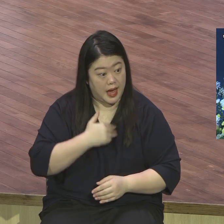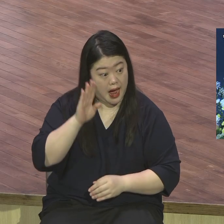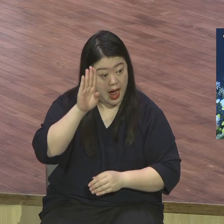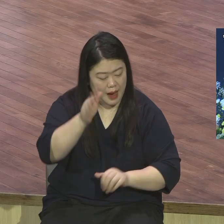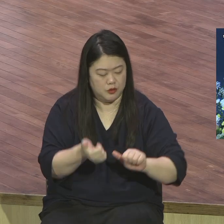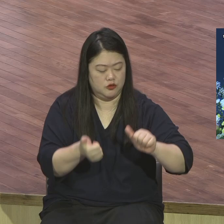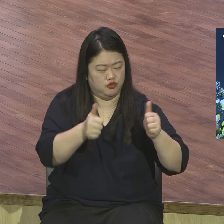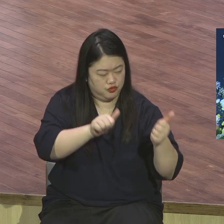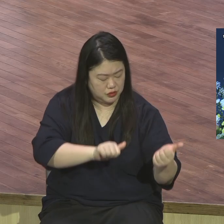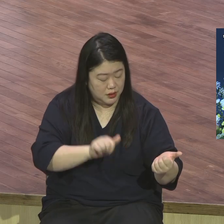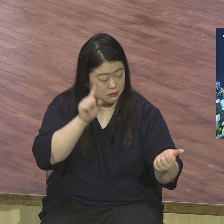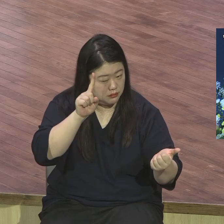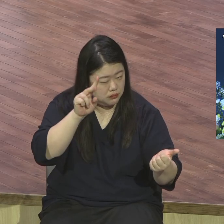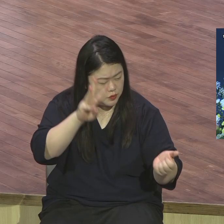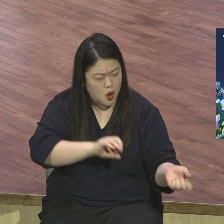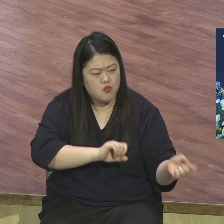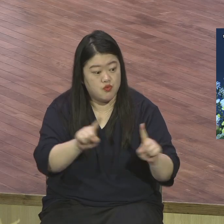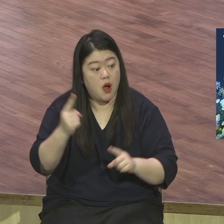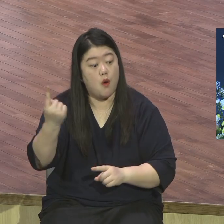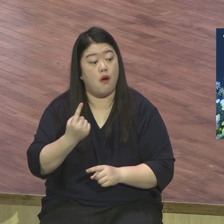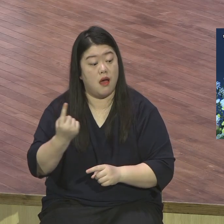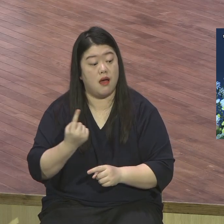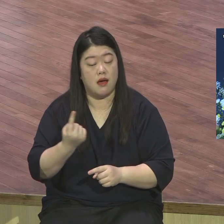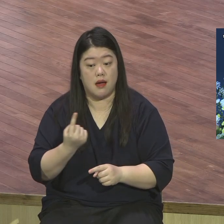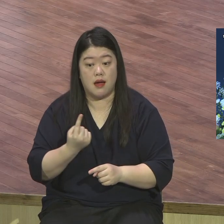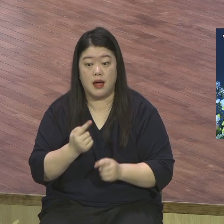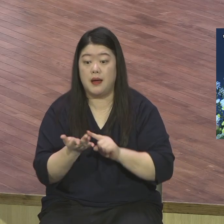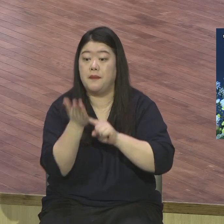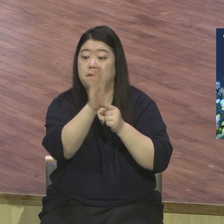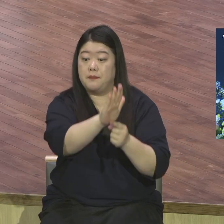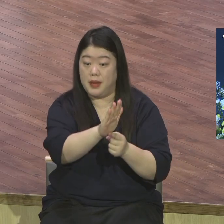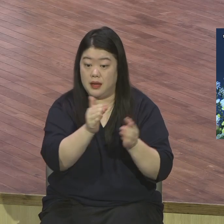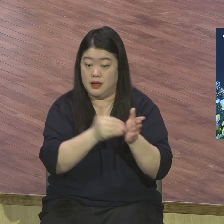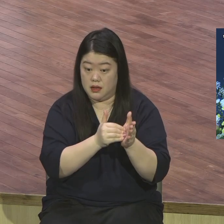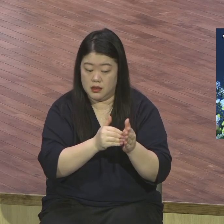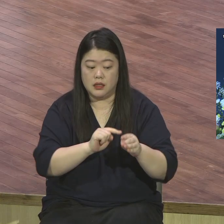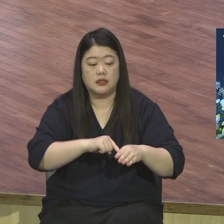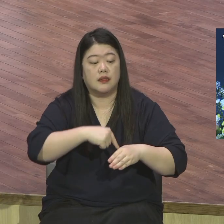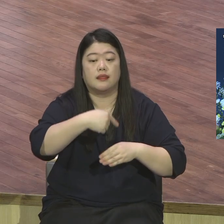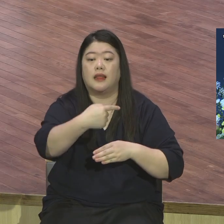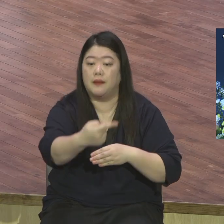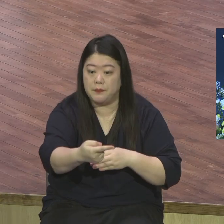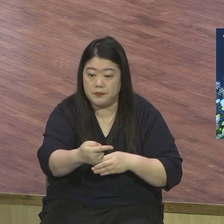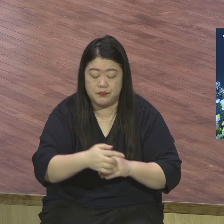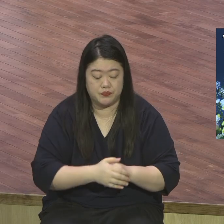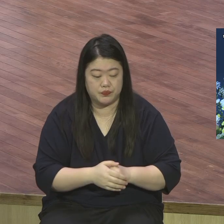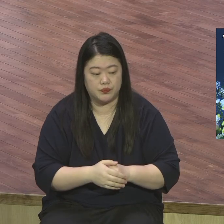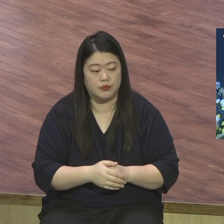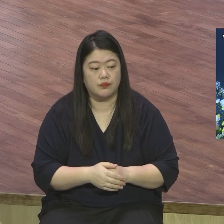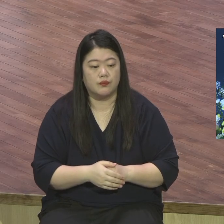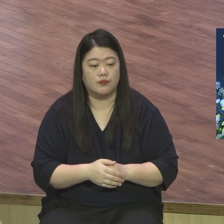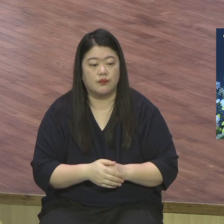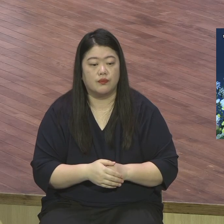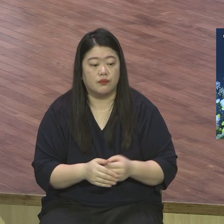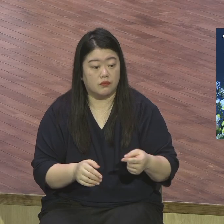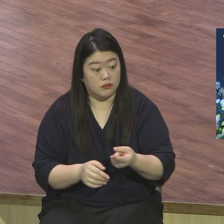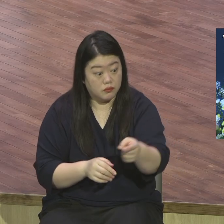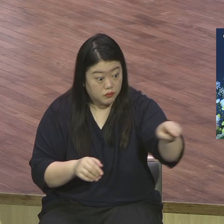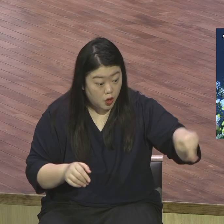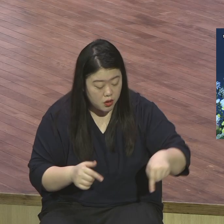참된 제자의 삶이 무엇인지를 여기서 말씀하고 있어요 누구든지 자기를 부인하고 자기